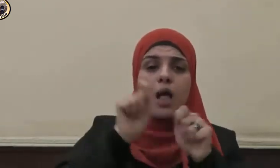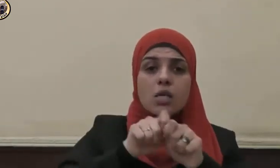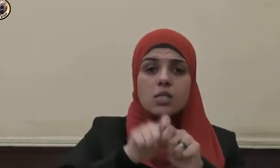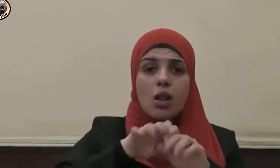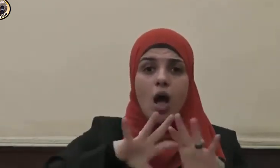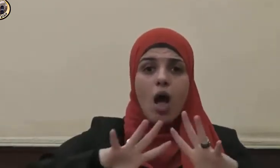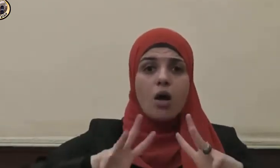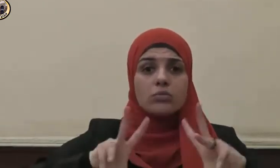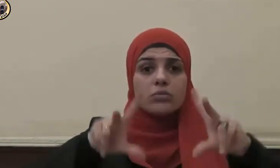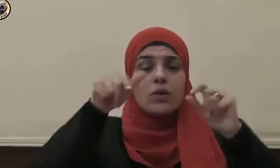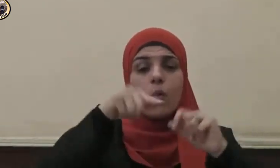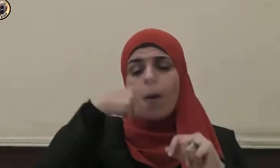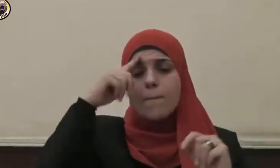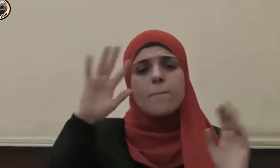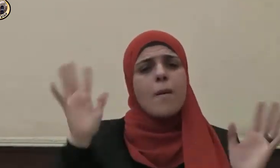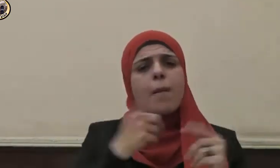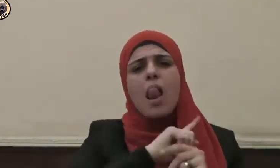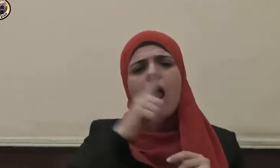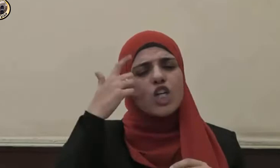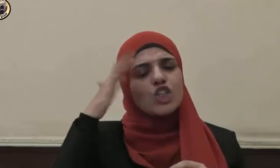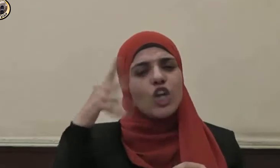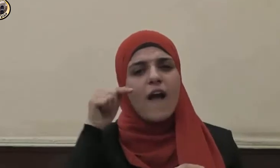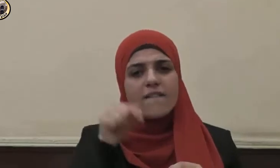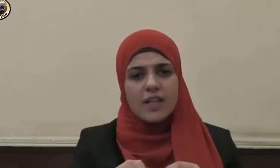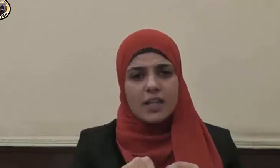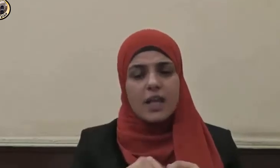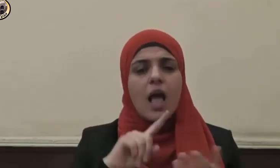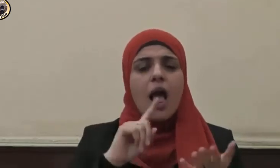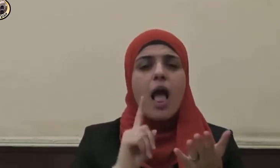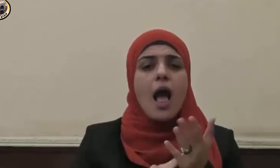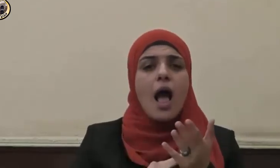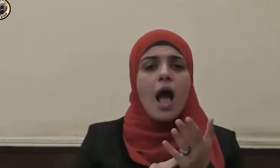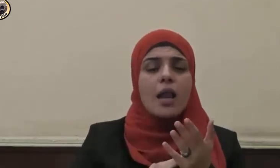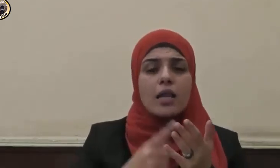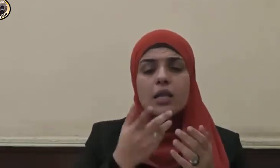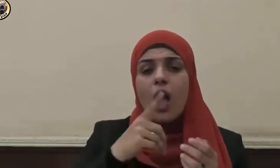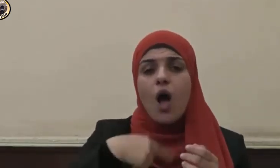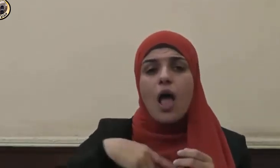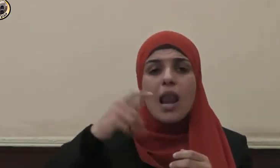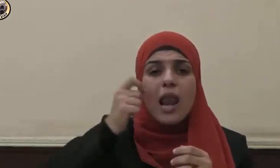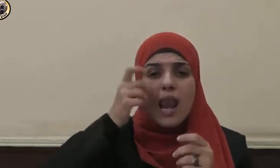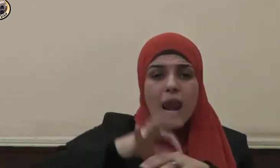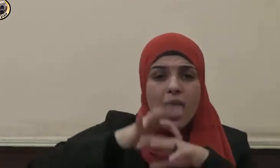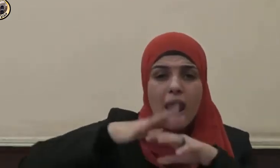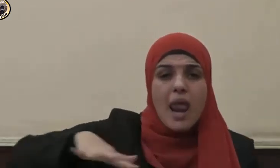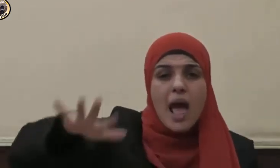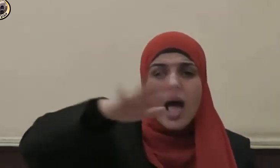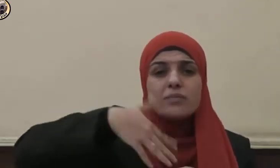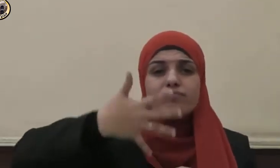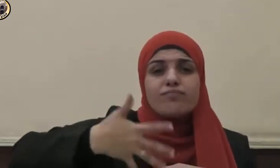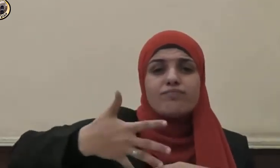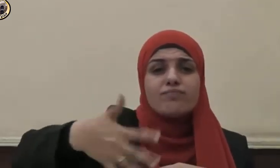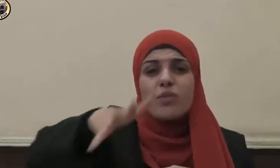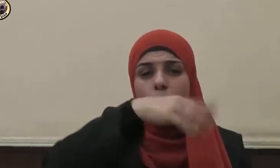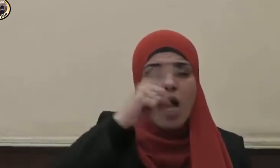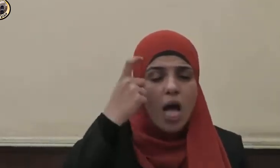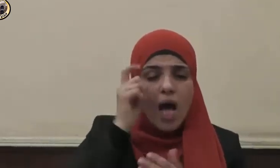ومما لا شك فيه أن الأمم التي أدركت حقيقة